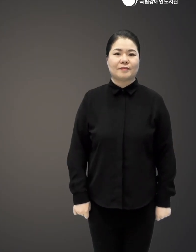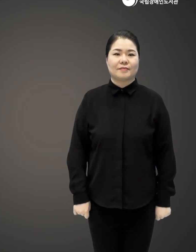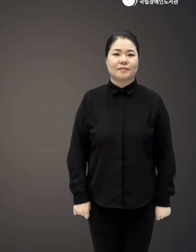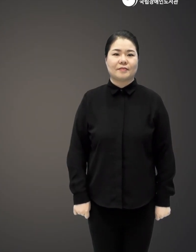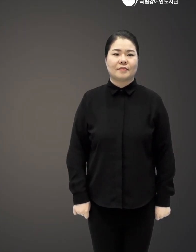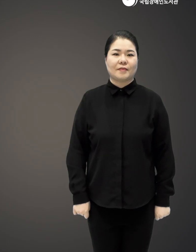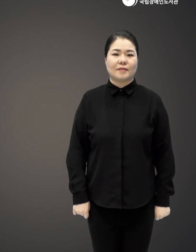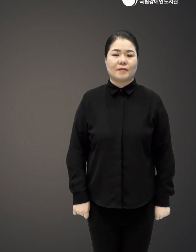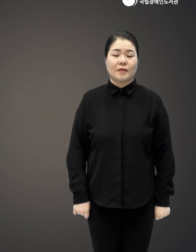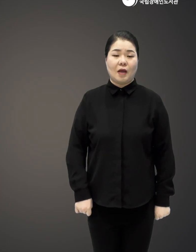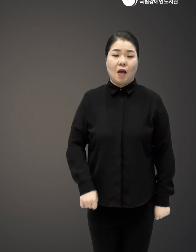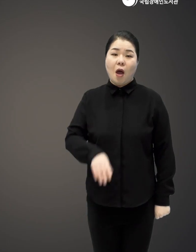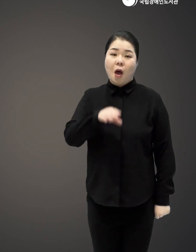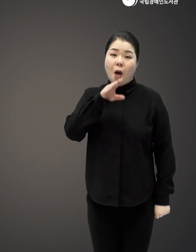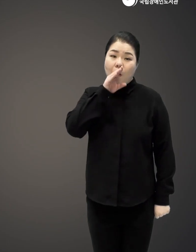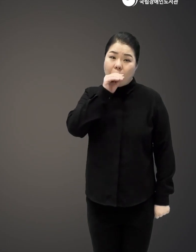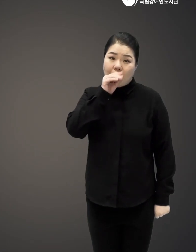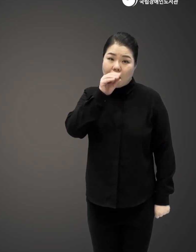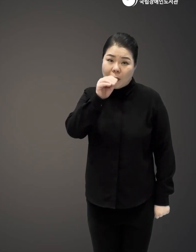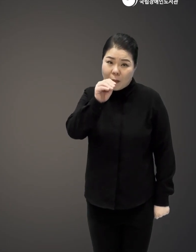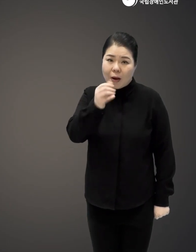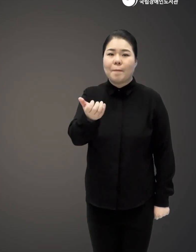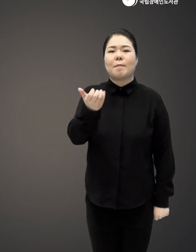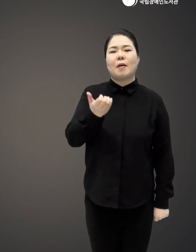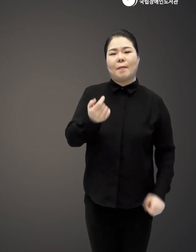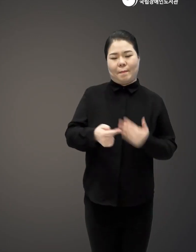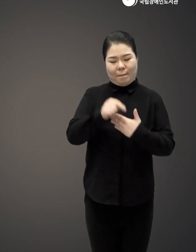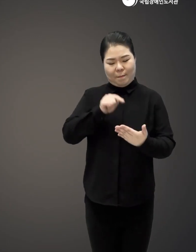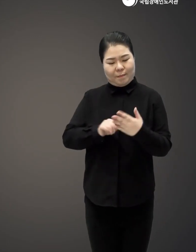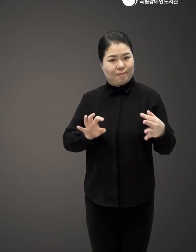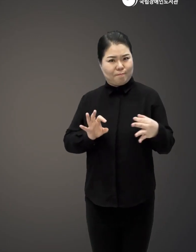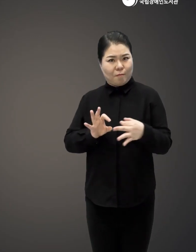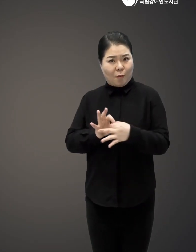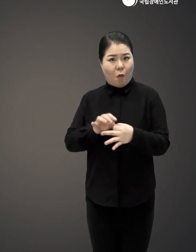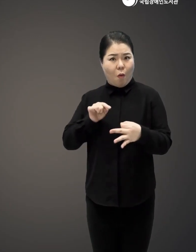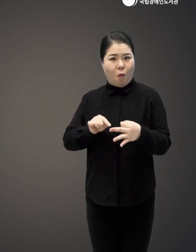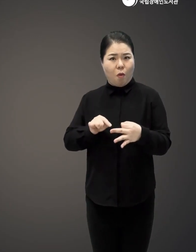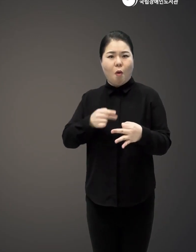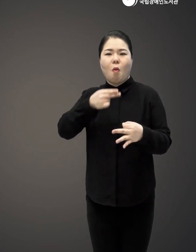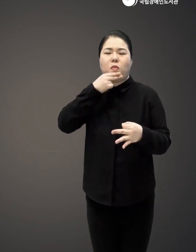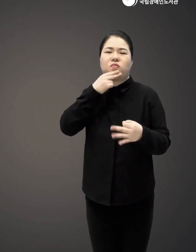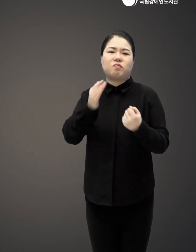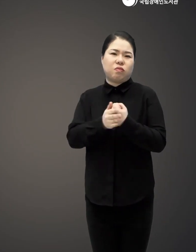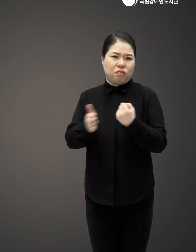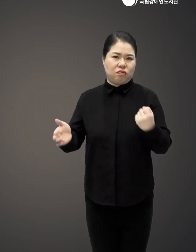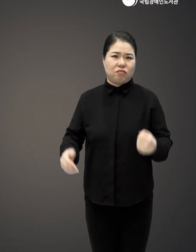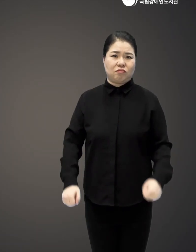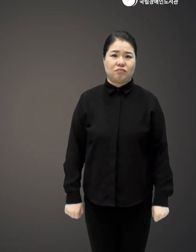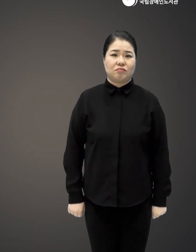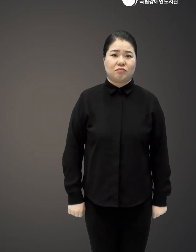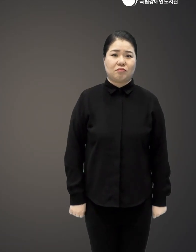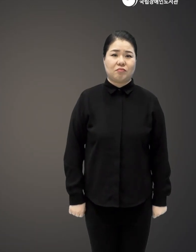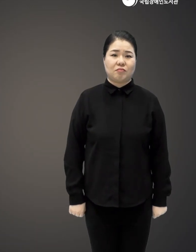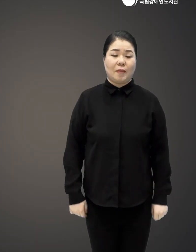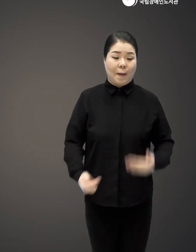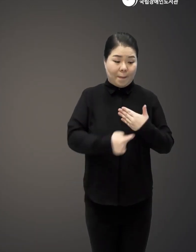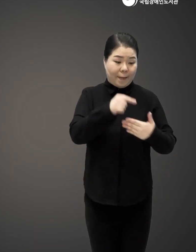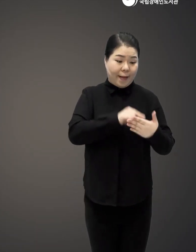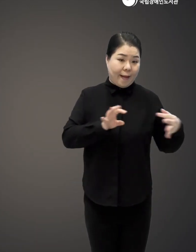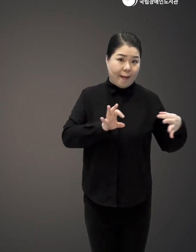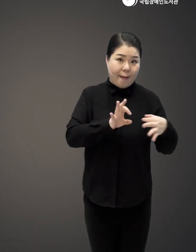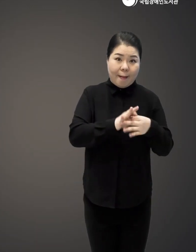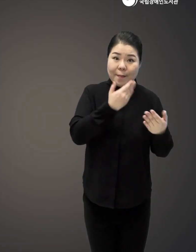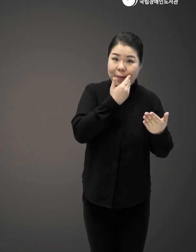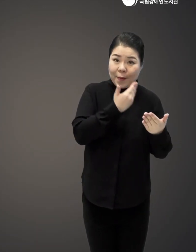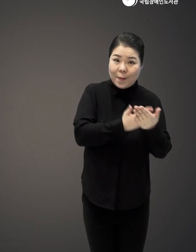소통에 있어서 정말 중요한 말 이전에 이 마음의 연결이 되지 않았기 때문입니다 이 마음의